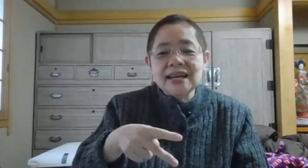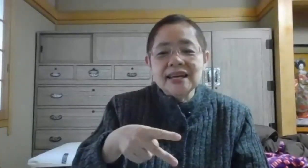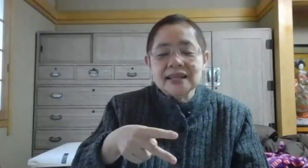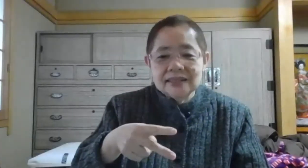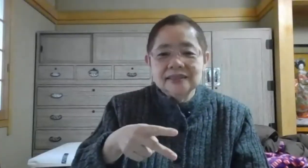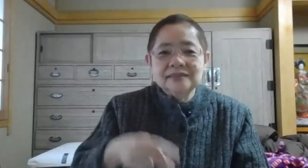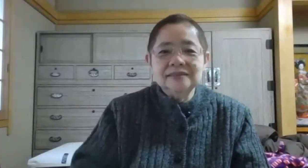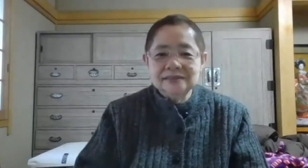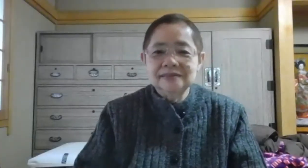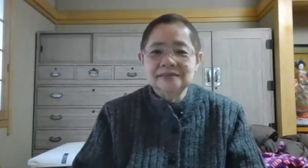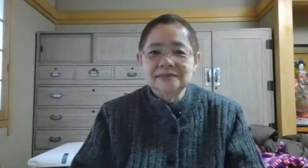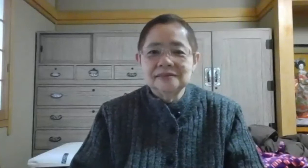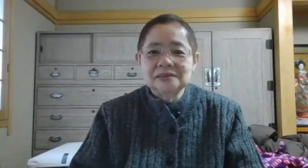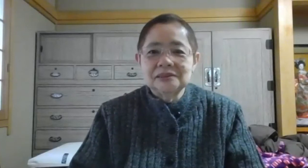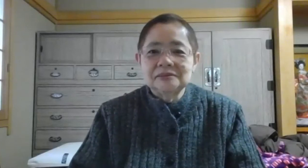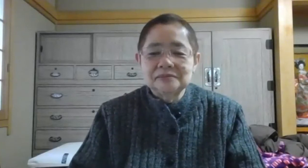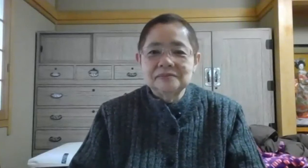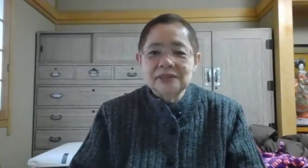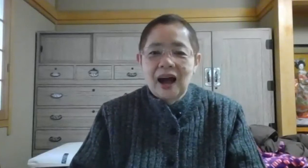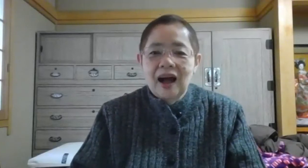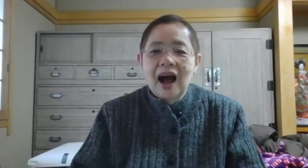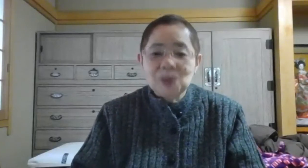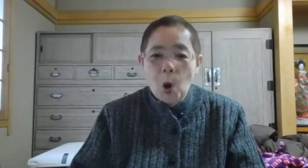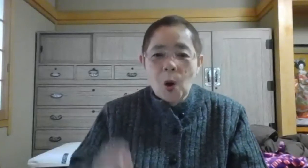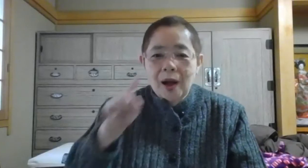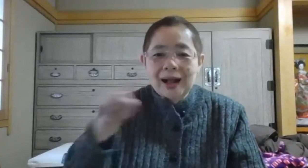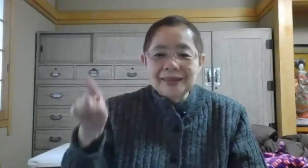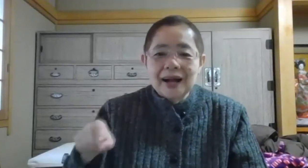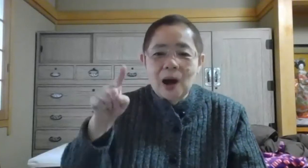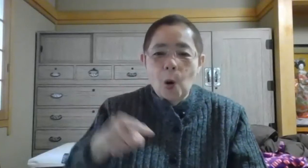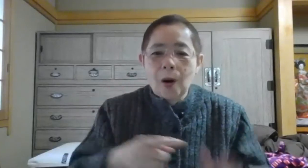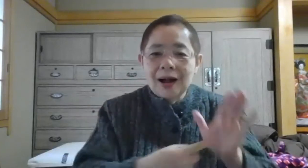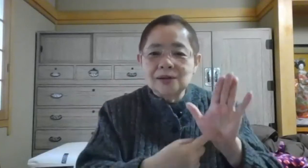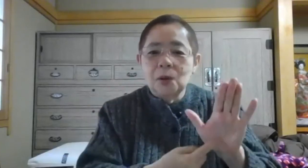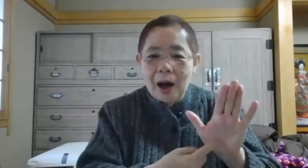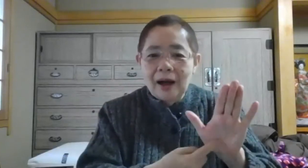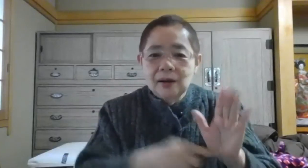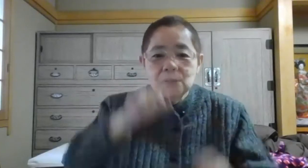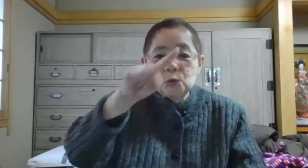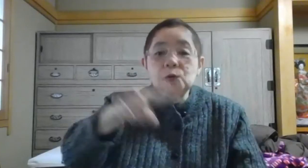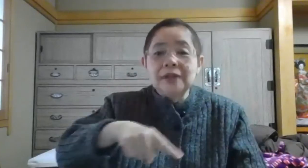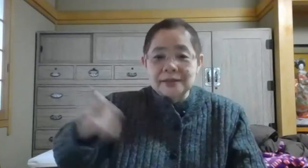タカナを書くのは、運です。